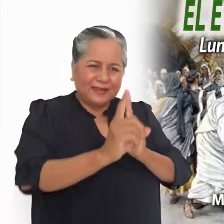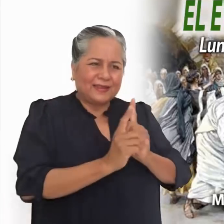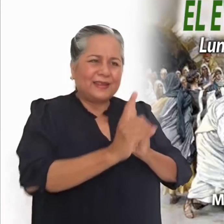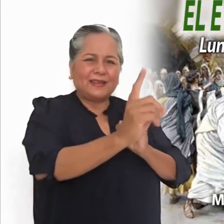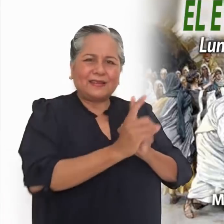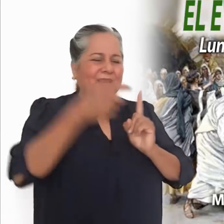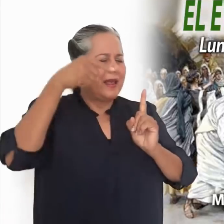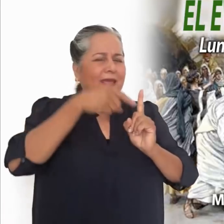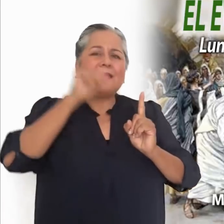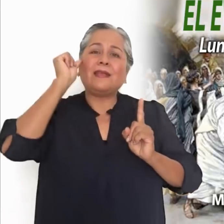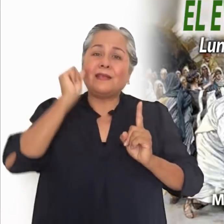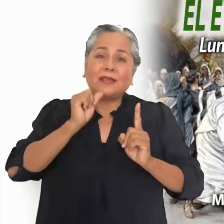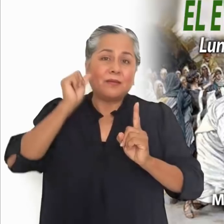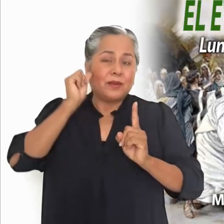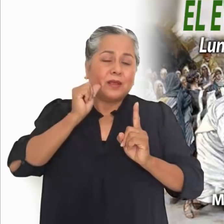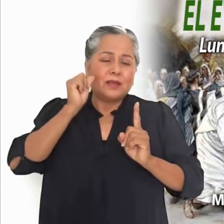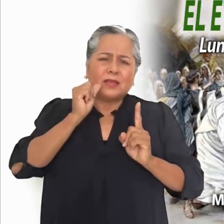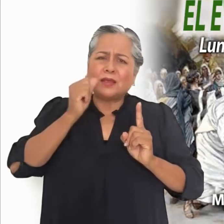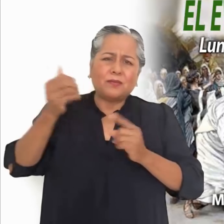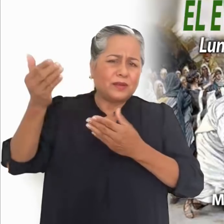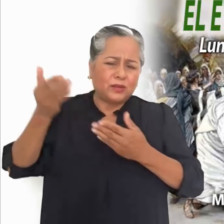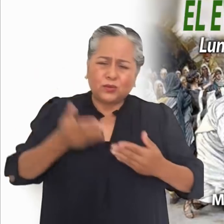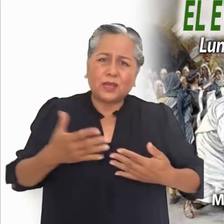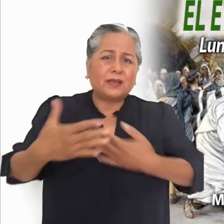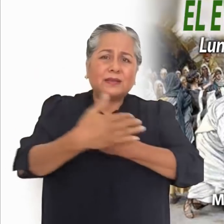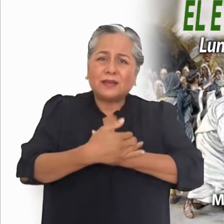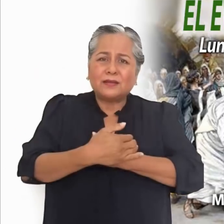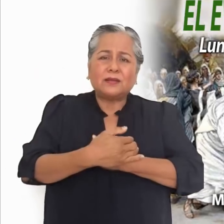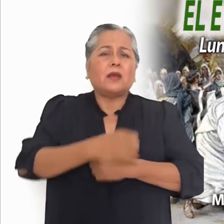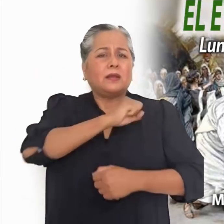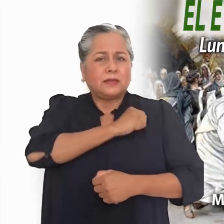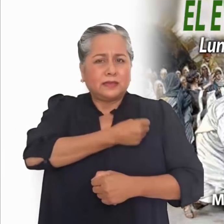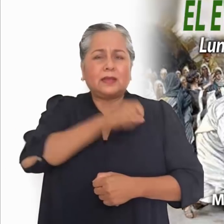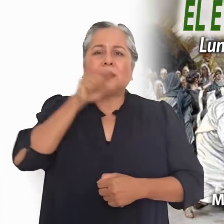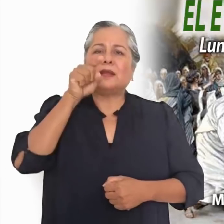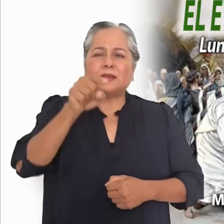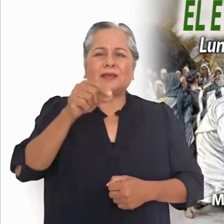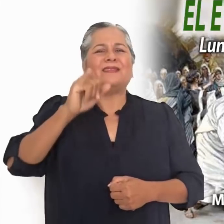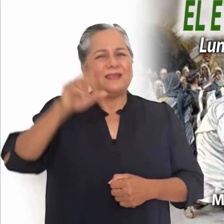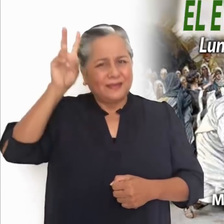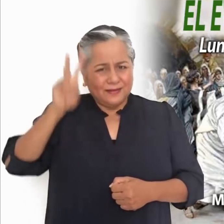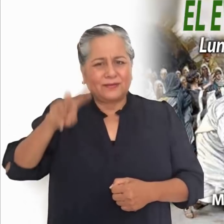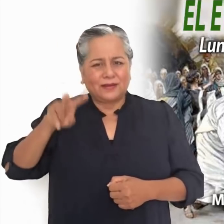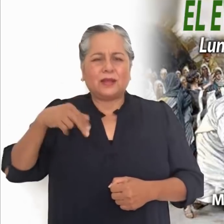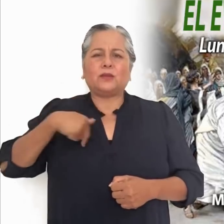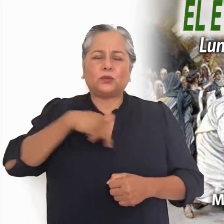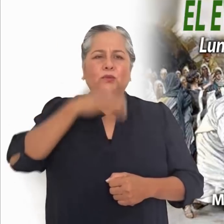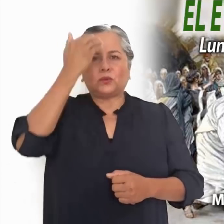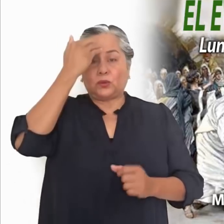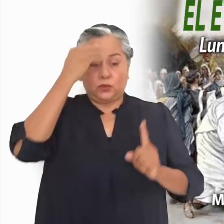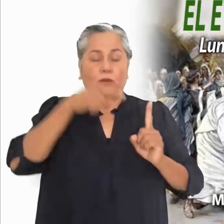lo toquemos, y nos dejemos tocar. Que lo reconozcamos, y nos dejemos reconocer.